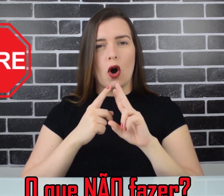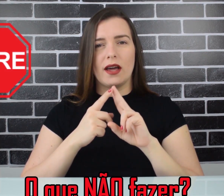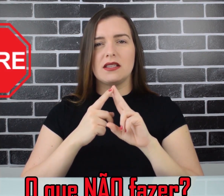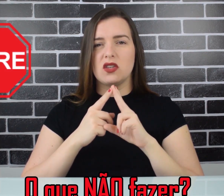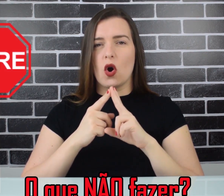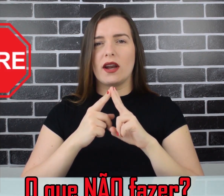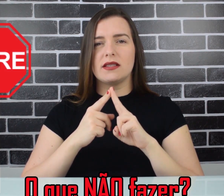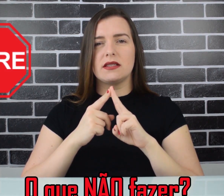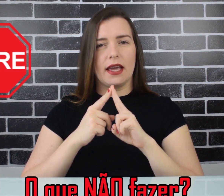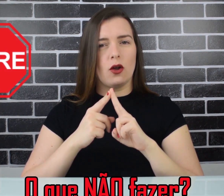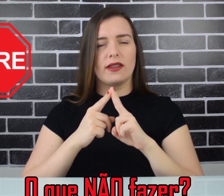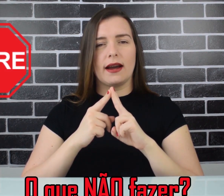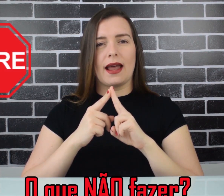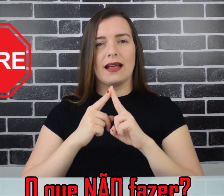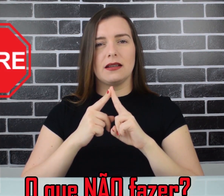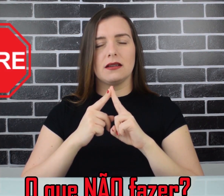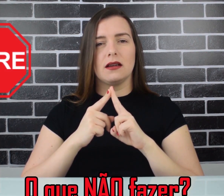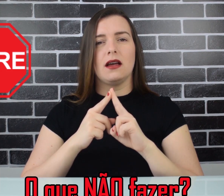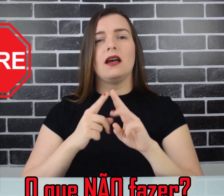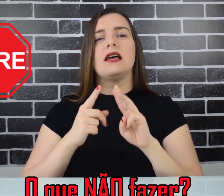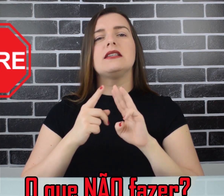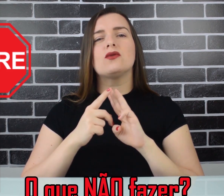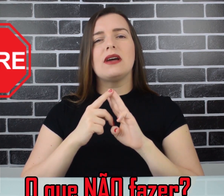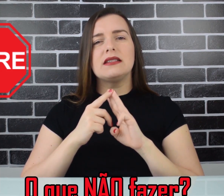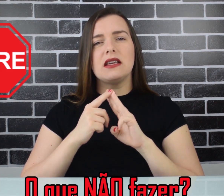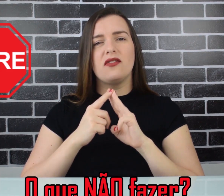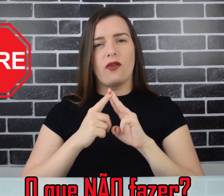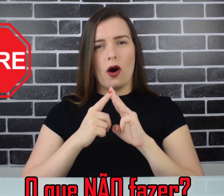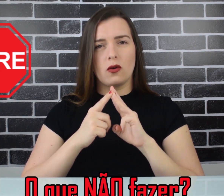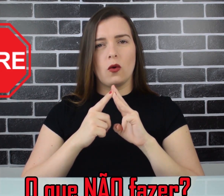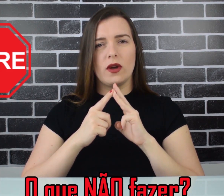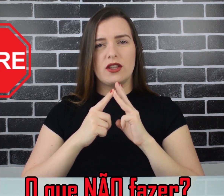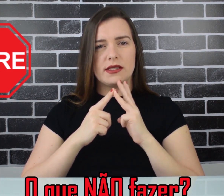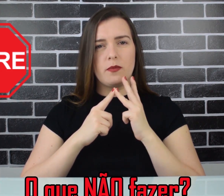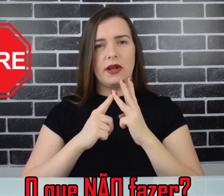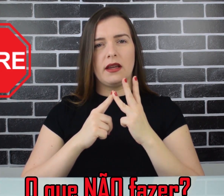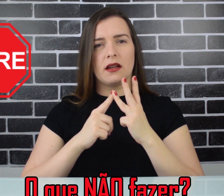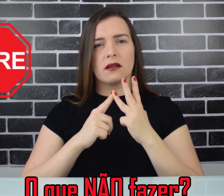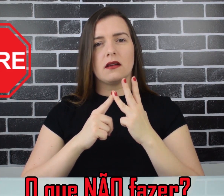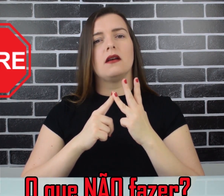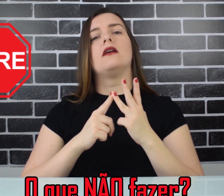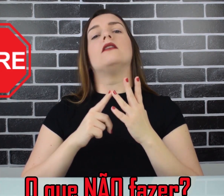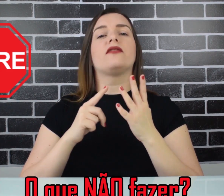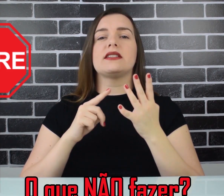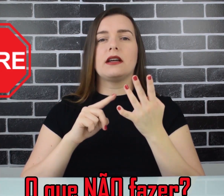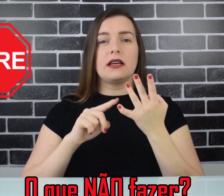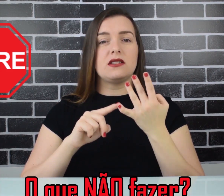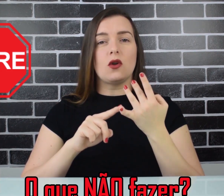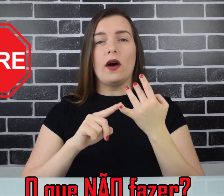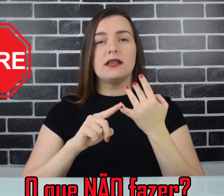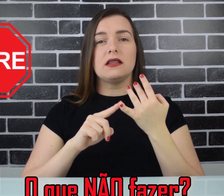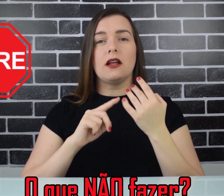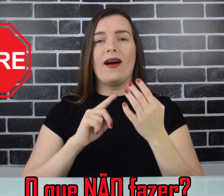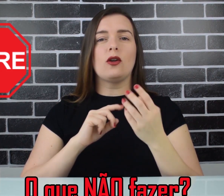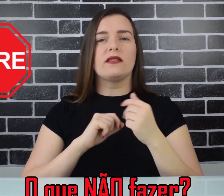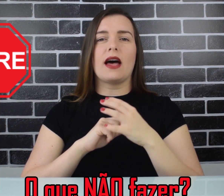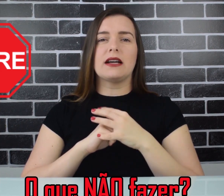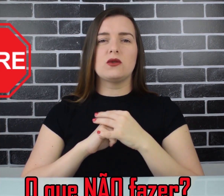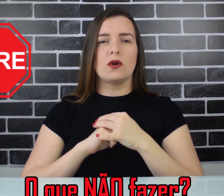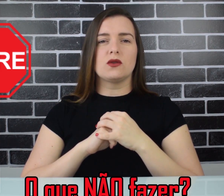horas e horas sem anotar nada? Estudar sem foco e disciplina? Fazer questões e não anotar suas